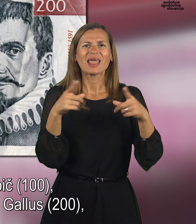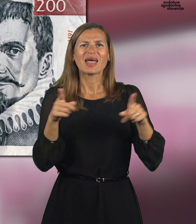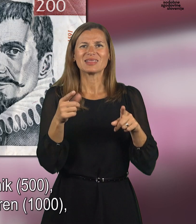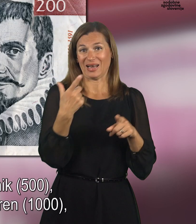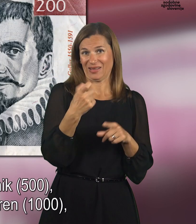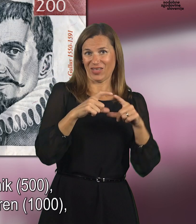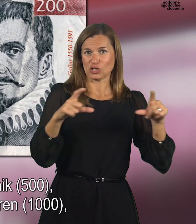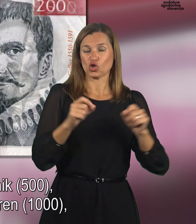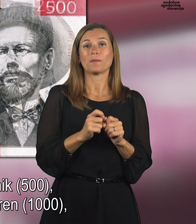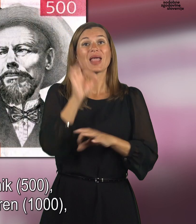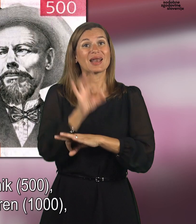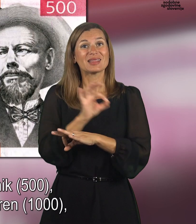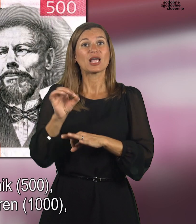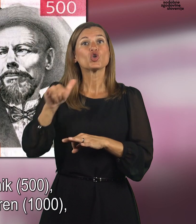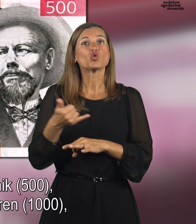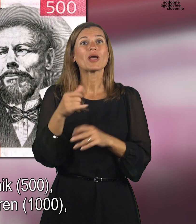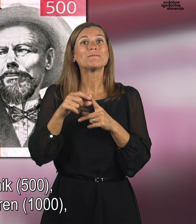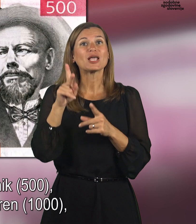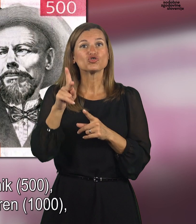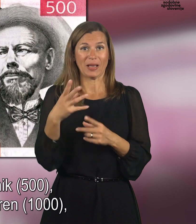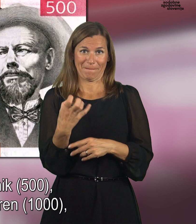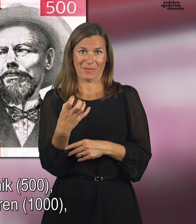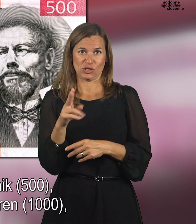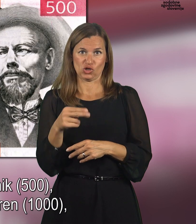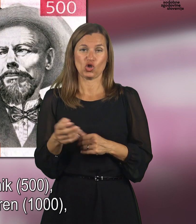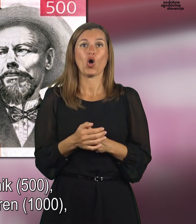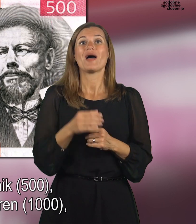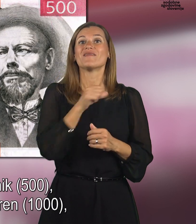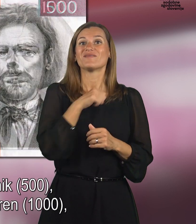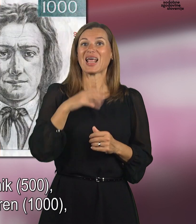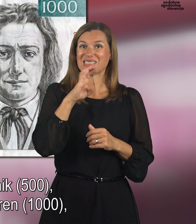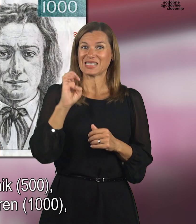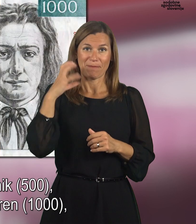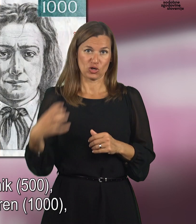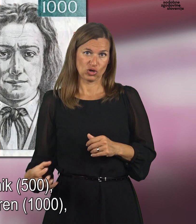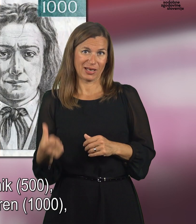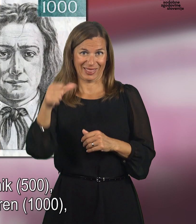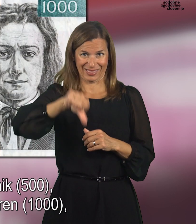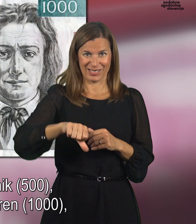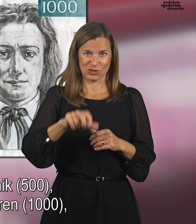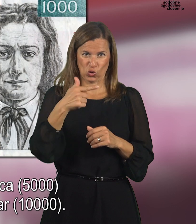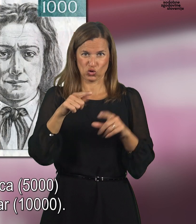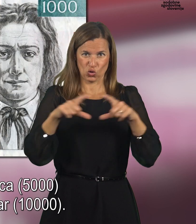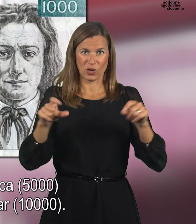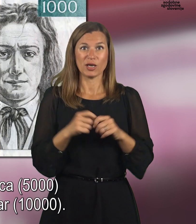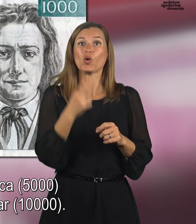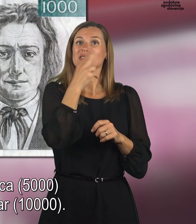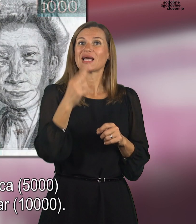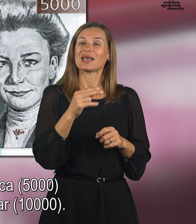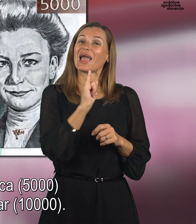arhitekt Jože Plečnik, petsto, France Preširen, tisoč, slikarka Ivana Kobilica,